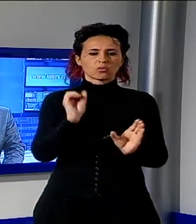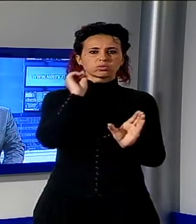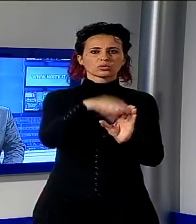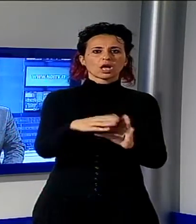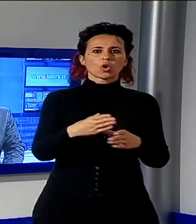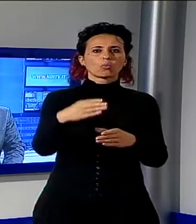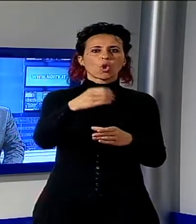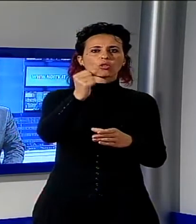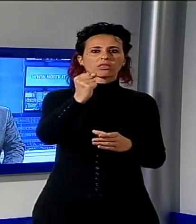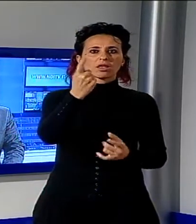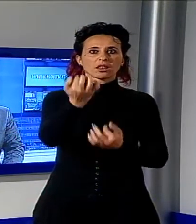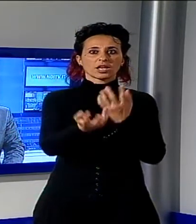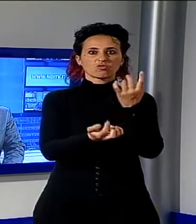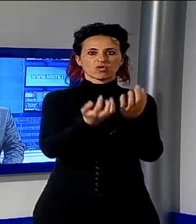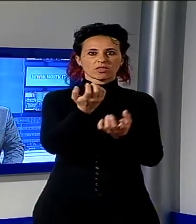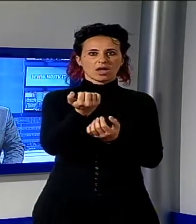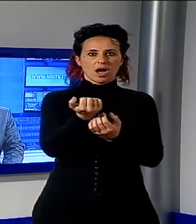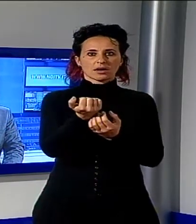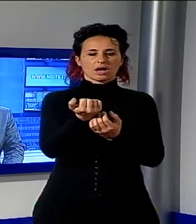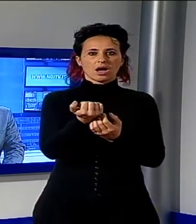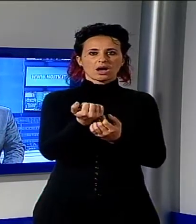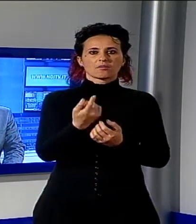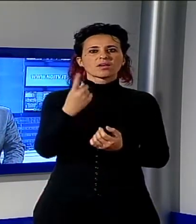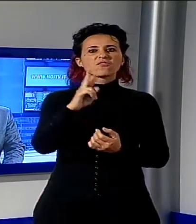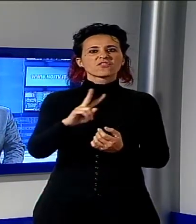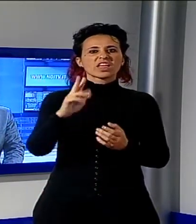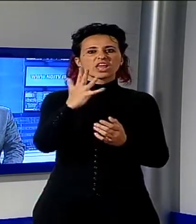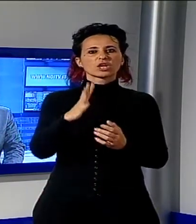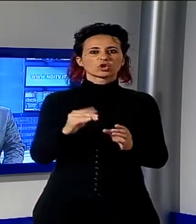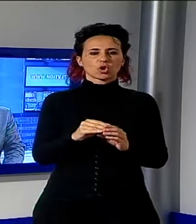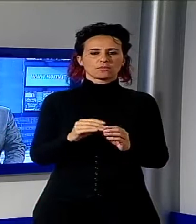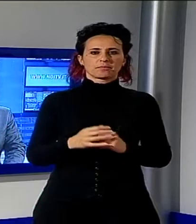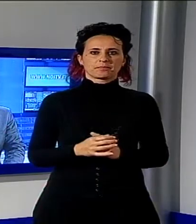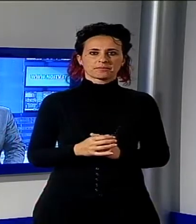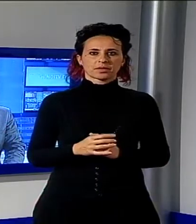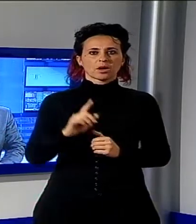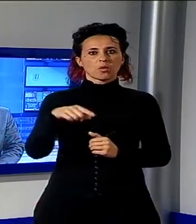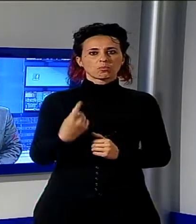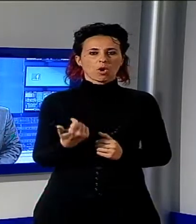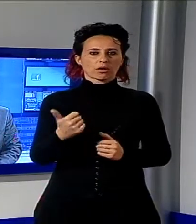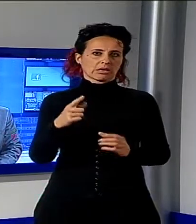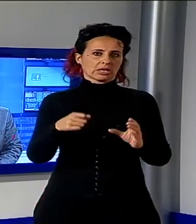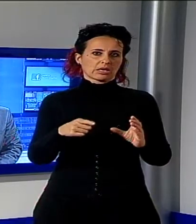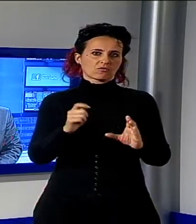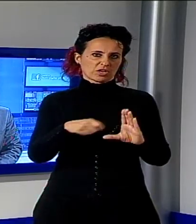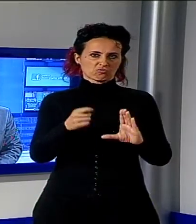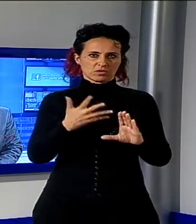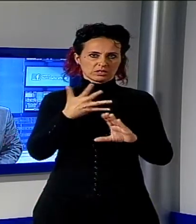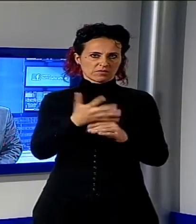il raccoglitore del vetro in via Paladini al Varignano. Quindi poi c'è stato l'intervento dei vigili del fuoco per questi tre